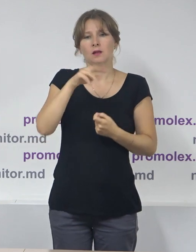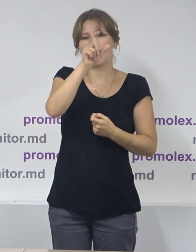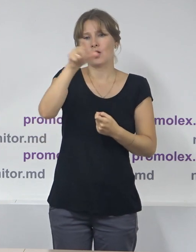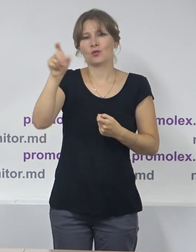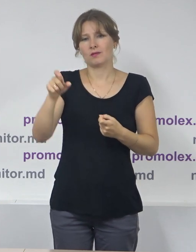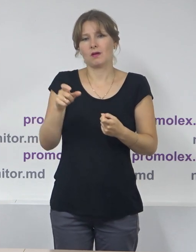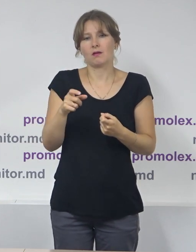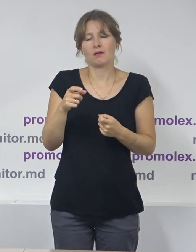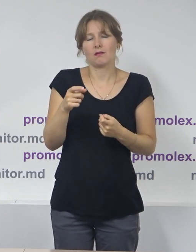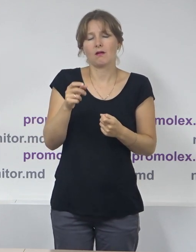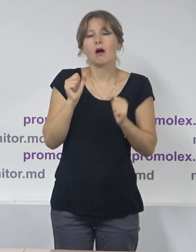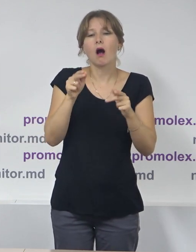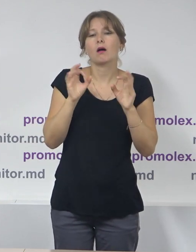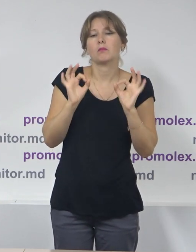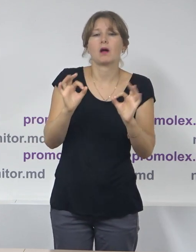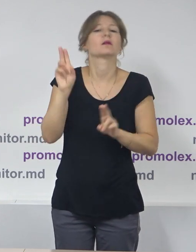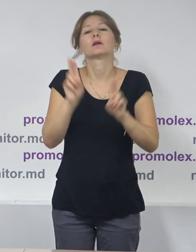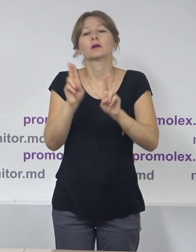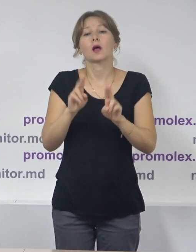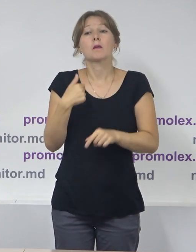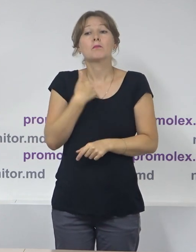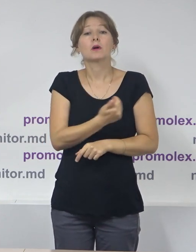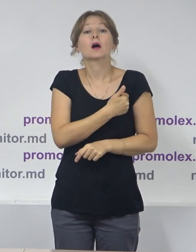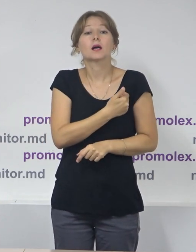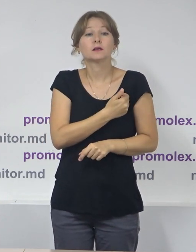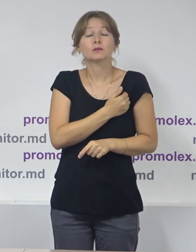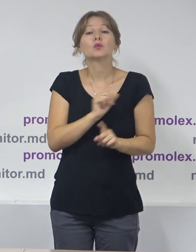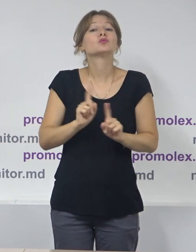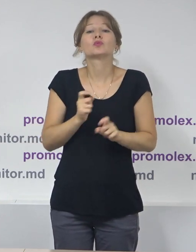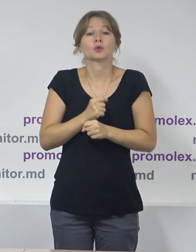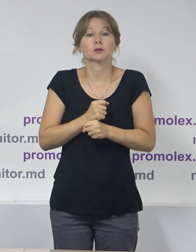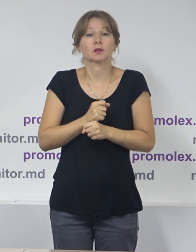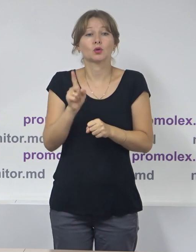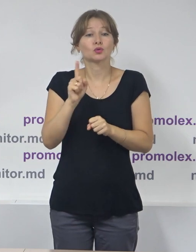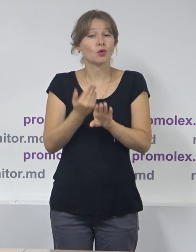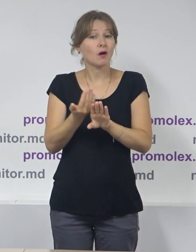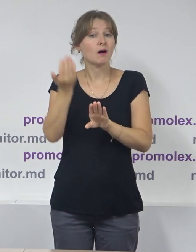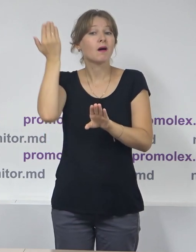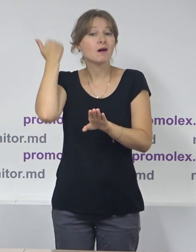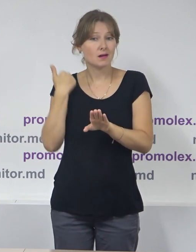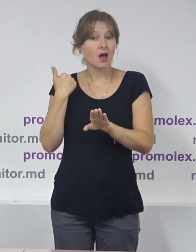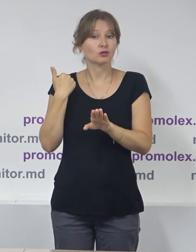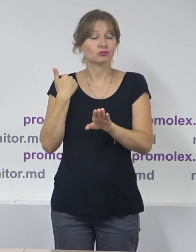alți concurenți electorali. Adică ceea ce încercăm să se șezăm este faptul că precedentă noțiune